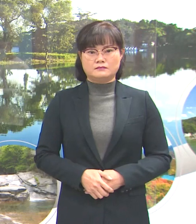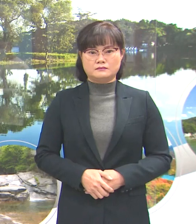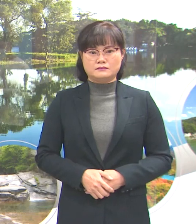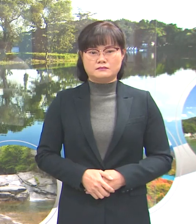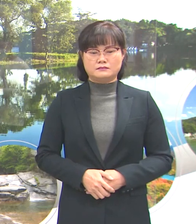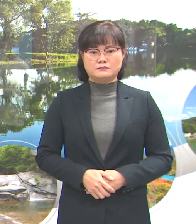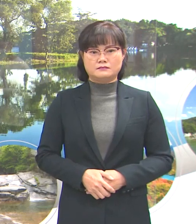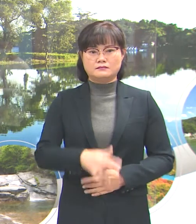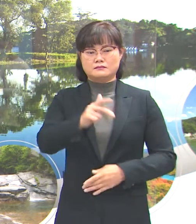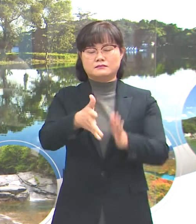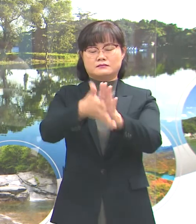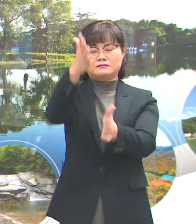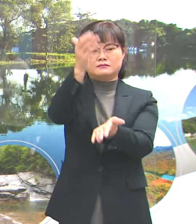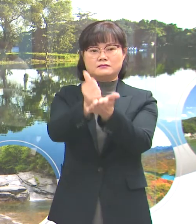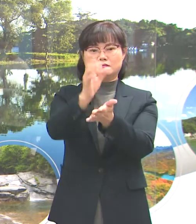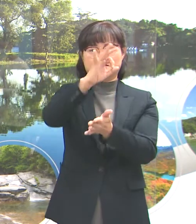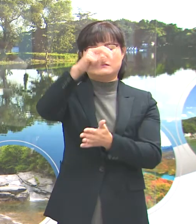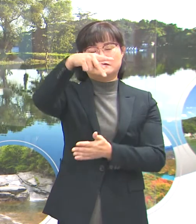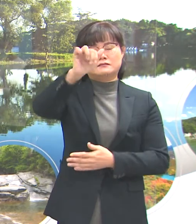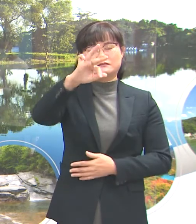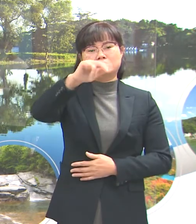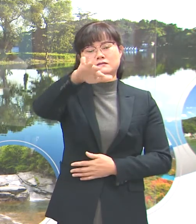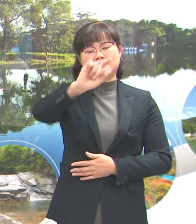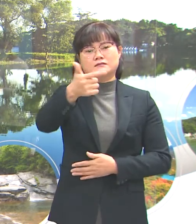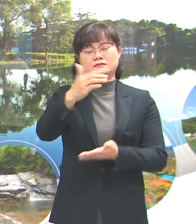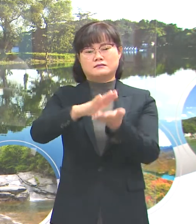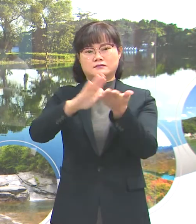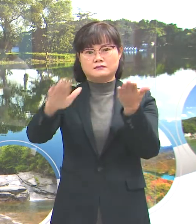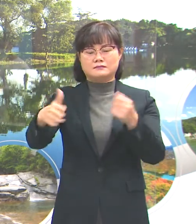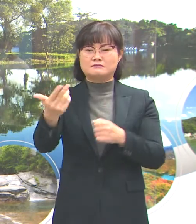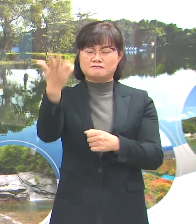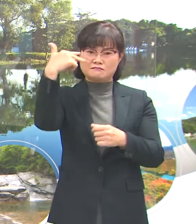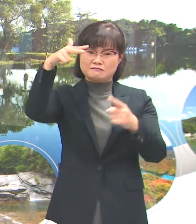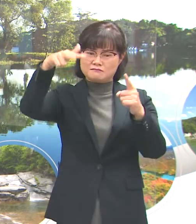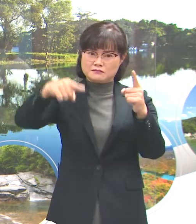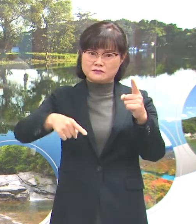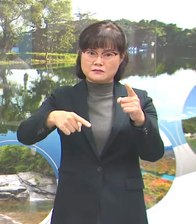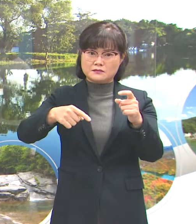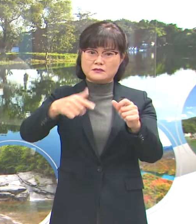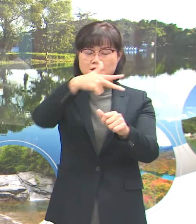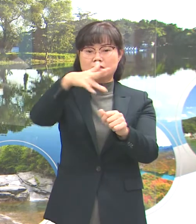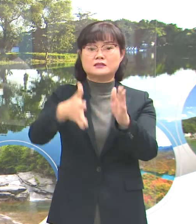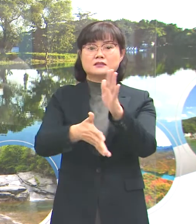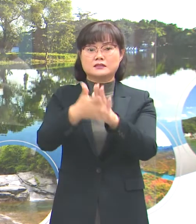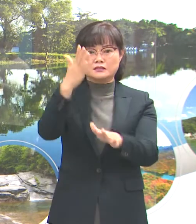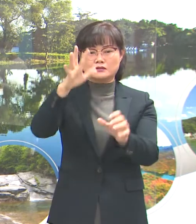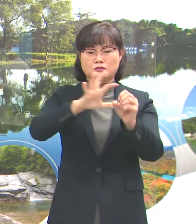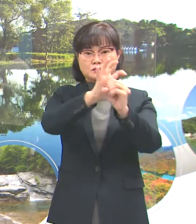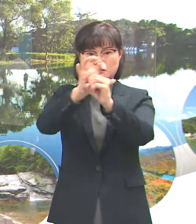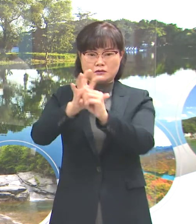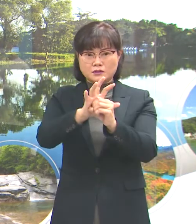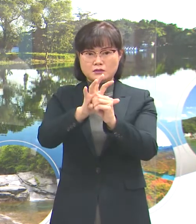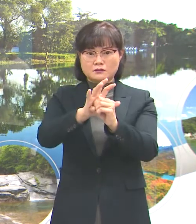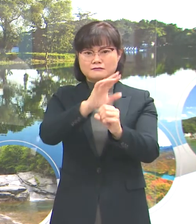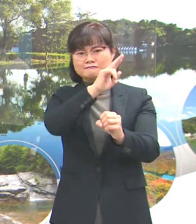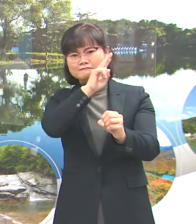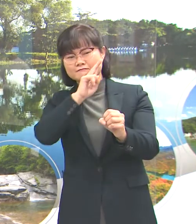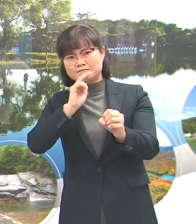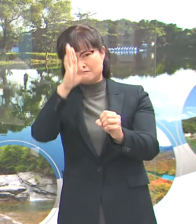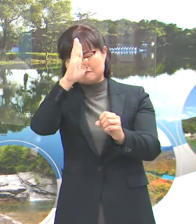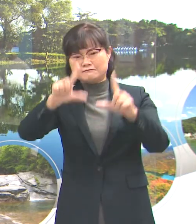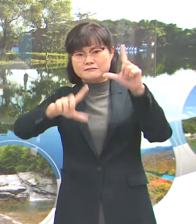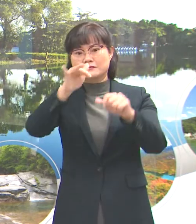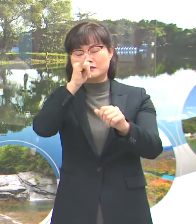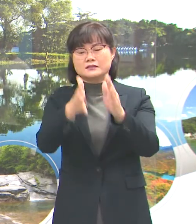제천시장 이상천입니다. 지난 일주일간 제천시는 코로나19 의심증상이